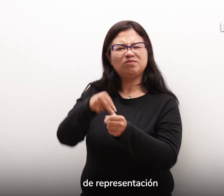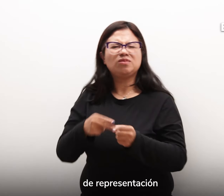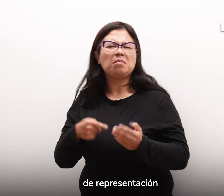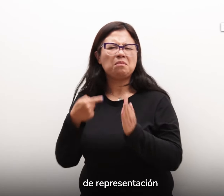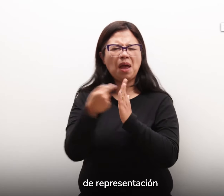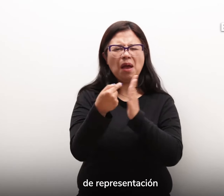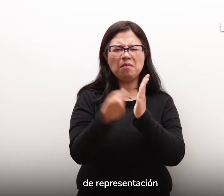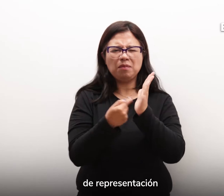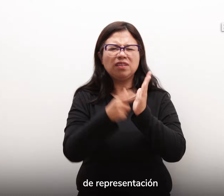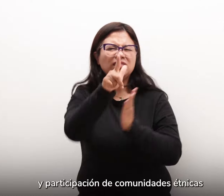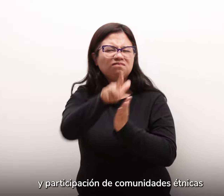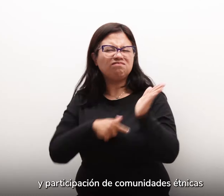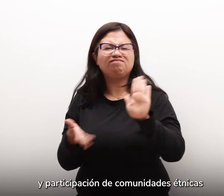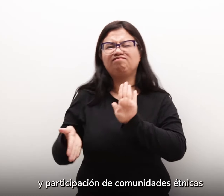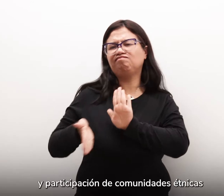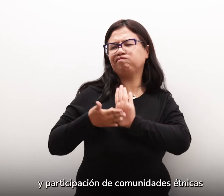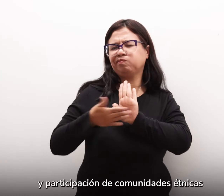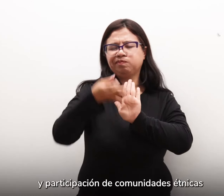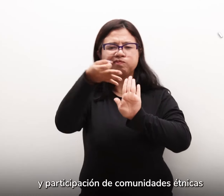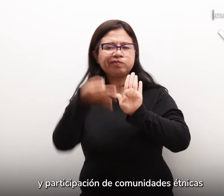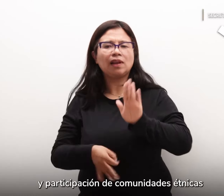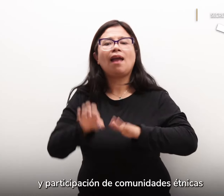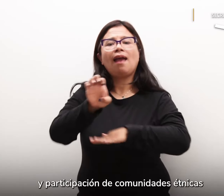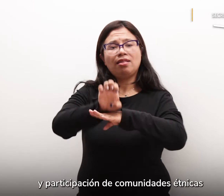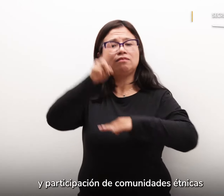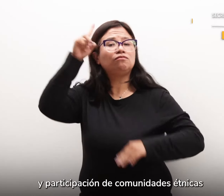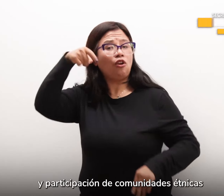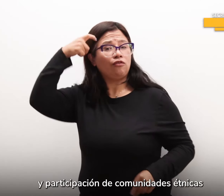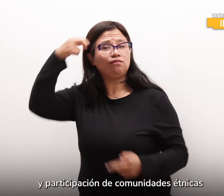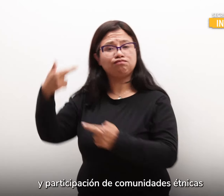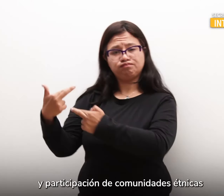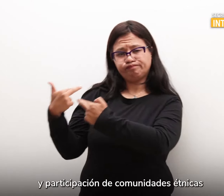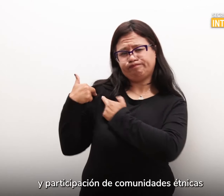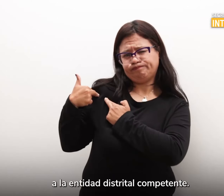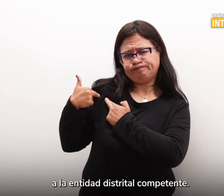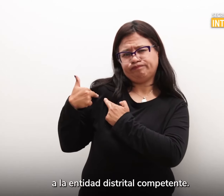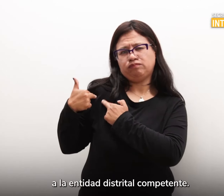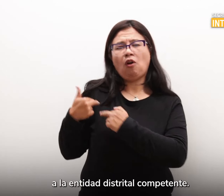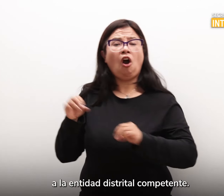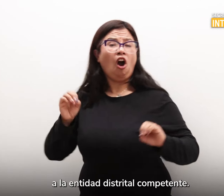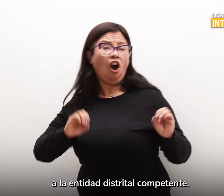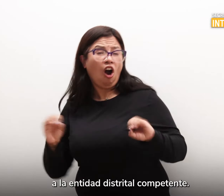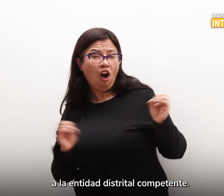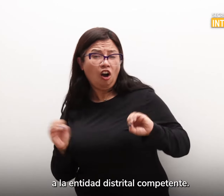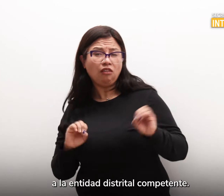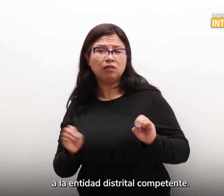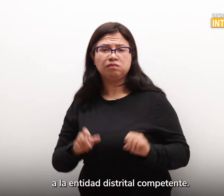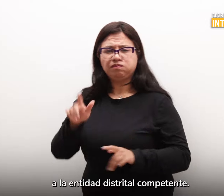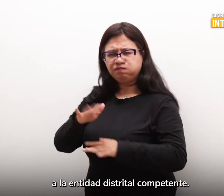de representación y participación de comunidades étnicas a la entidad distrital competente